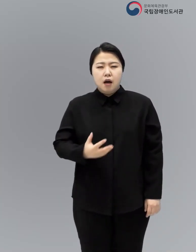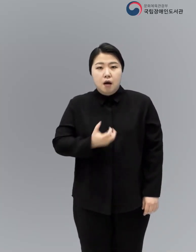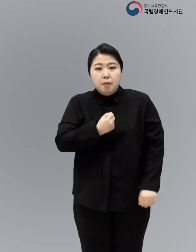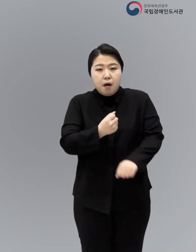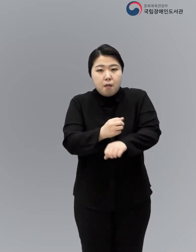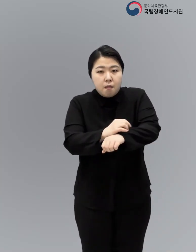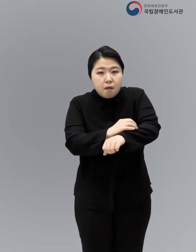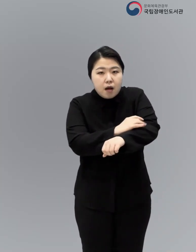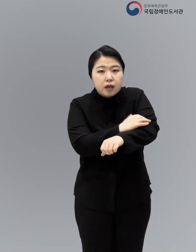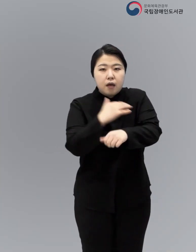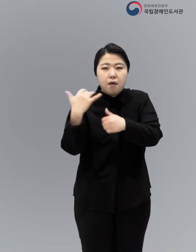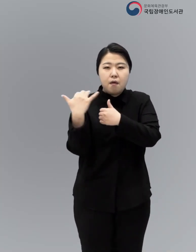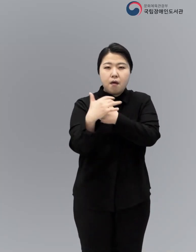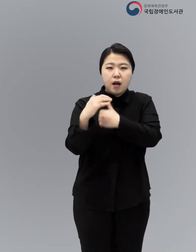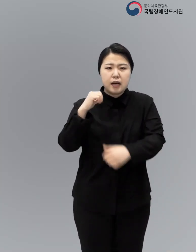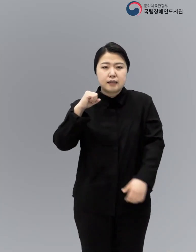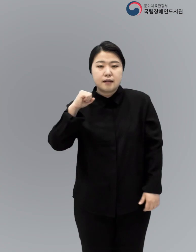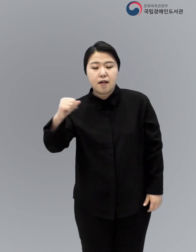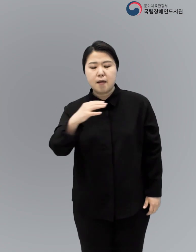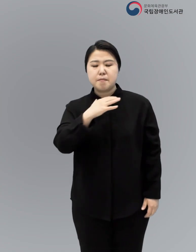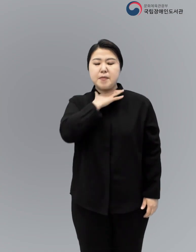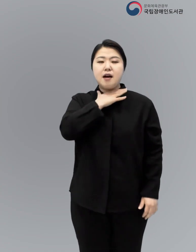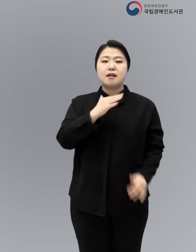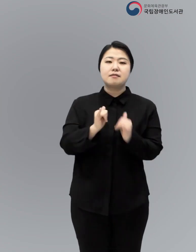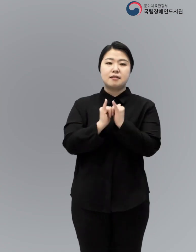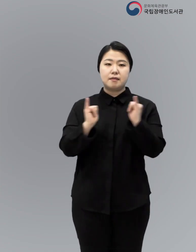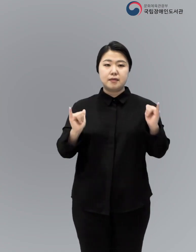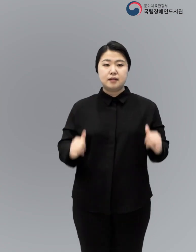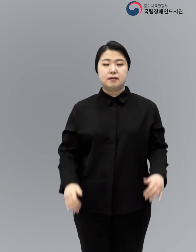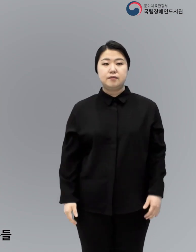소름끼치고도 매혹적인 어둠에 사로잡히는 희생자들